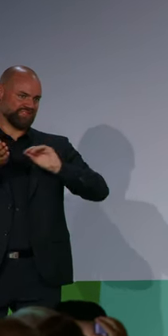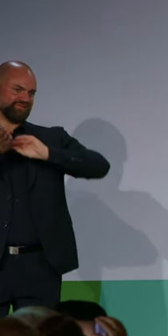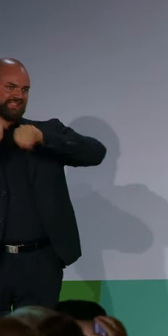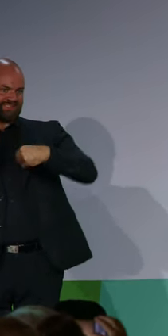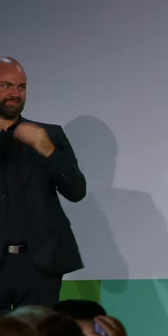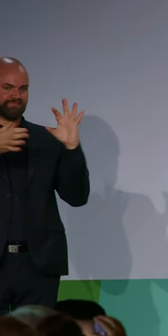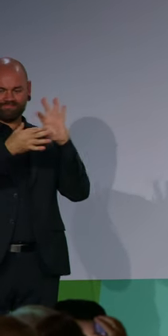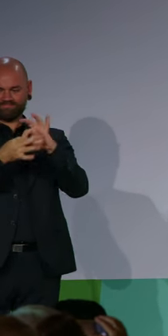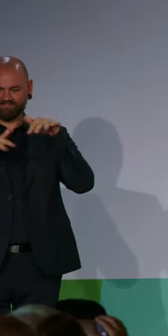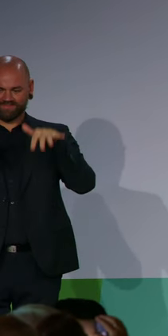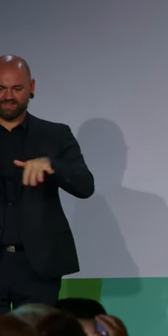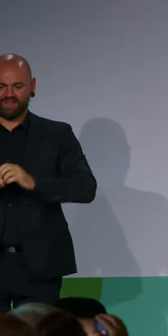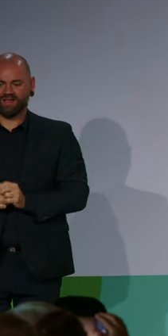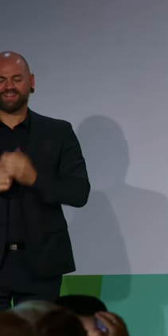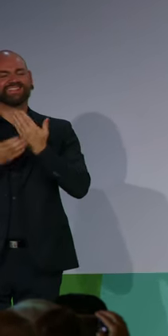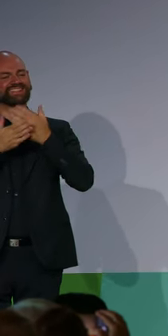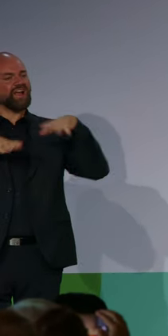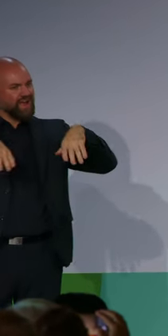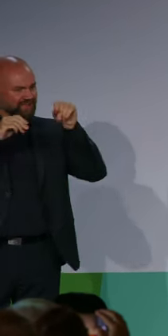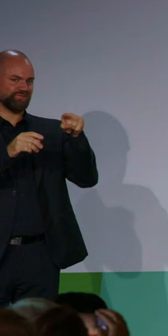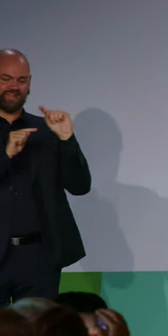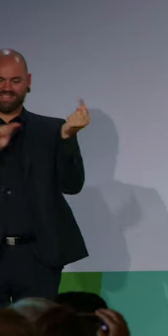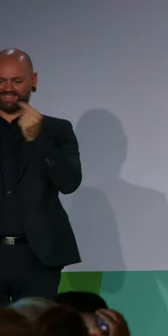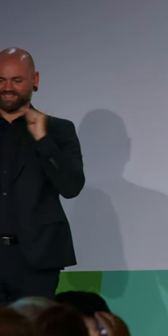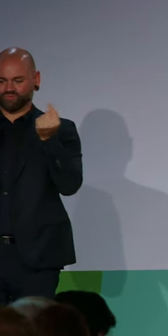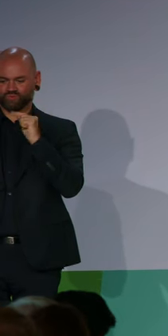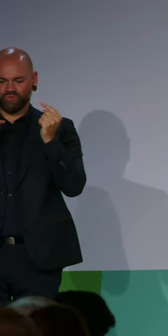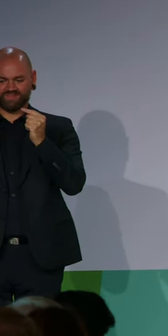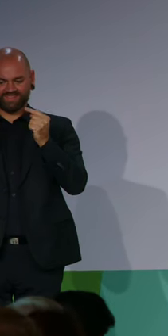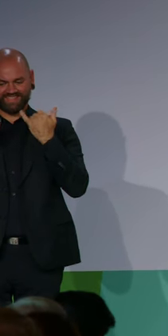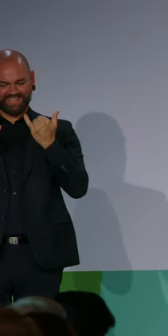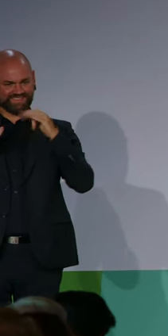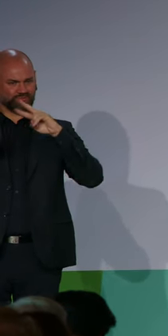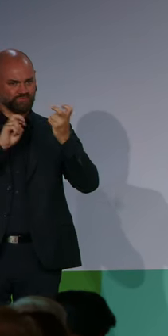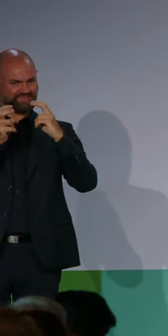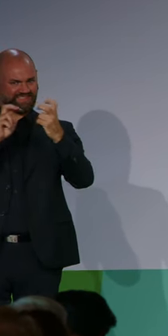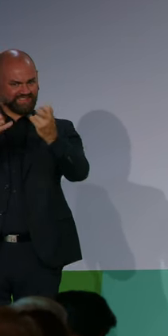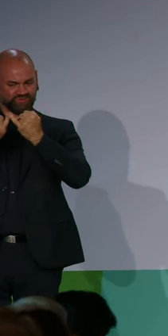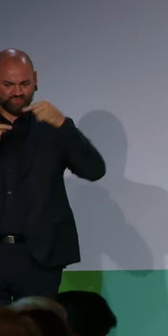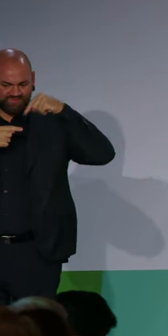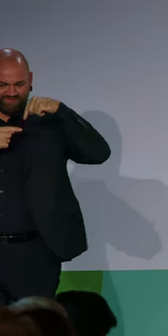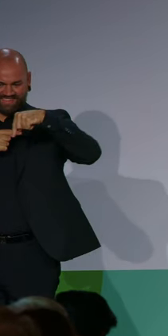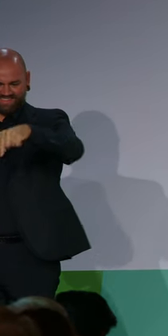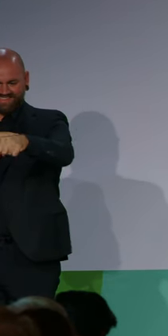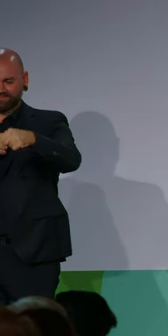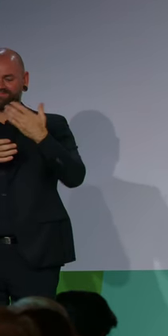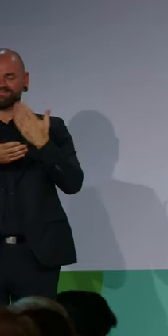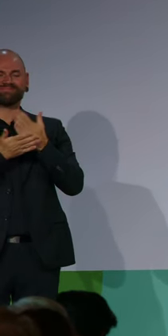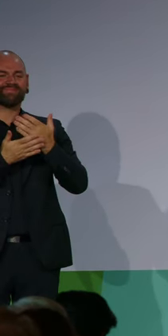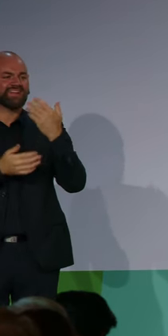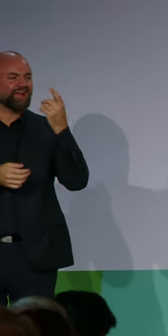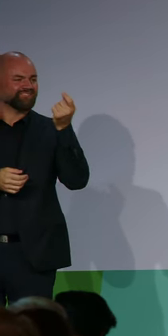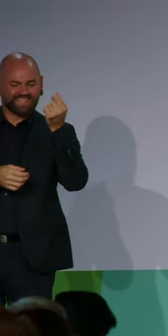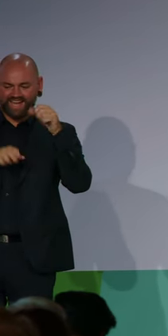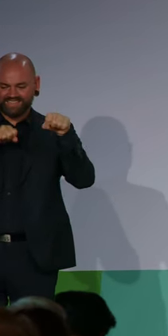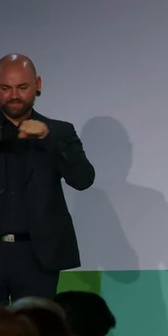einfach war, dass die Pauschbeträge im Einkommensteuerrecht für Menschen mit Behinderungen verdoppelt wurden. Sie haben da Wort gehalten. Da bin ich Ihnen sehr, sehr dankbar und ich glaube,